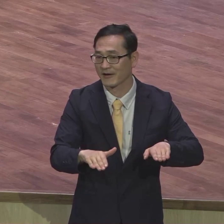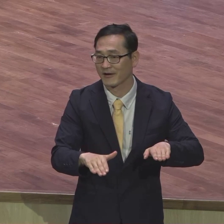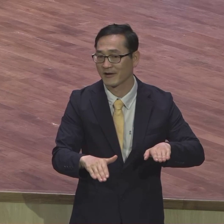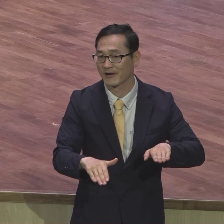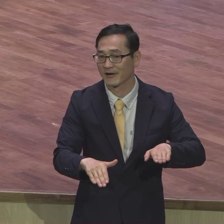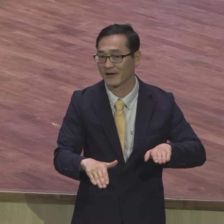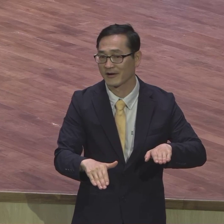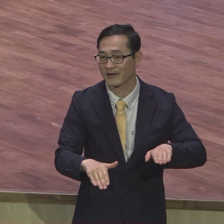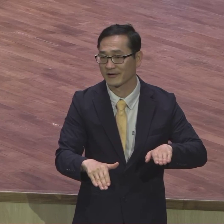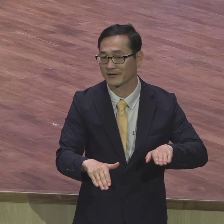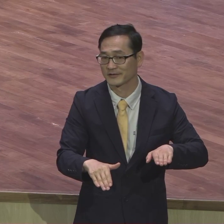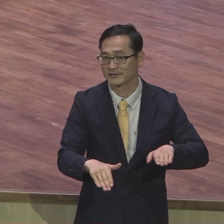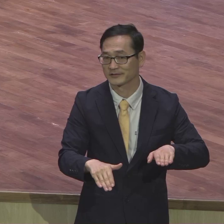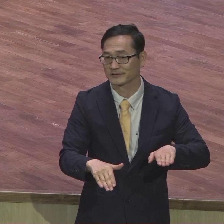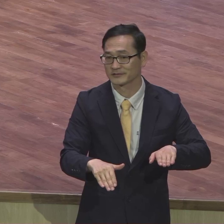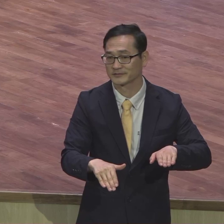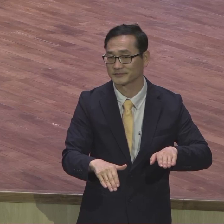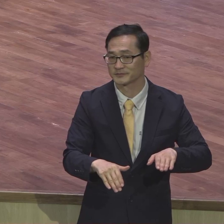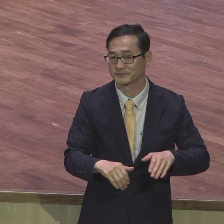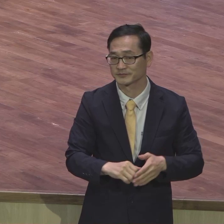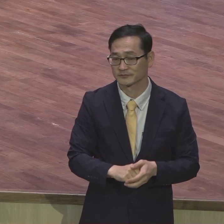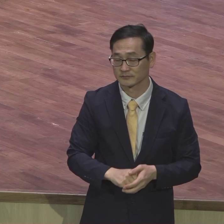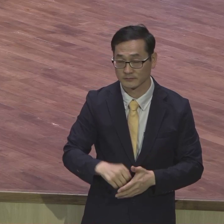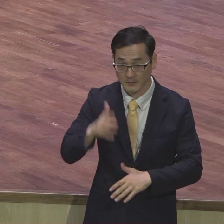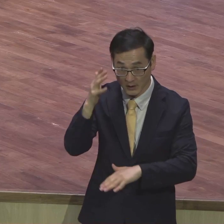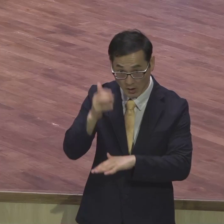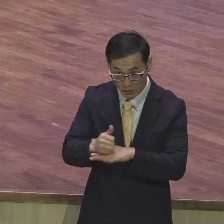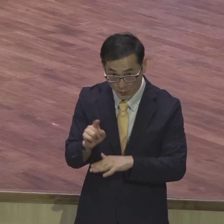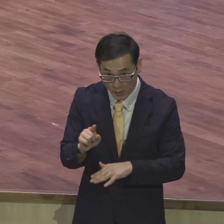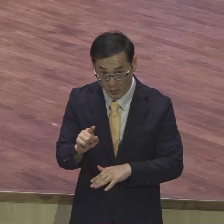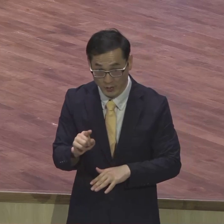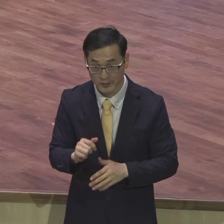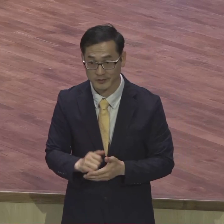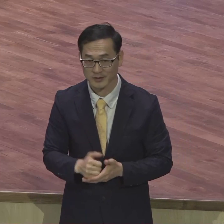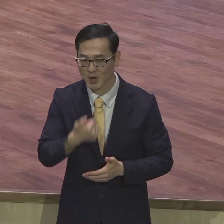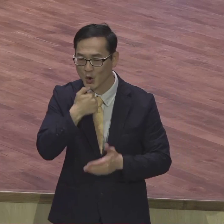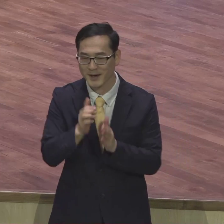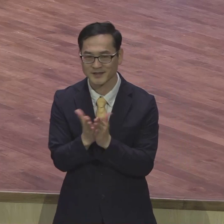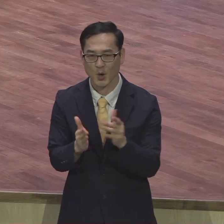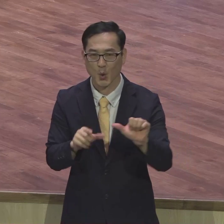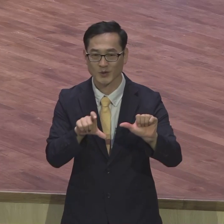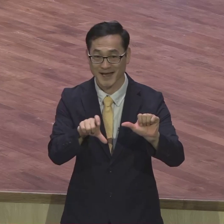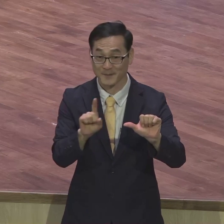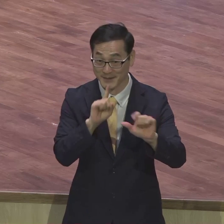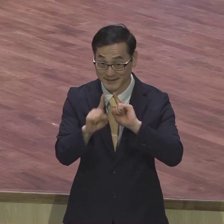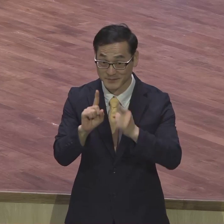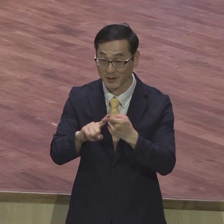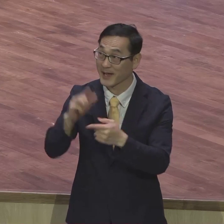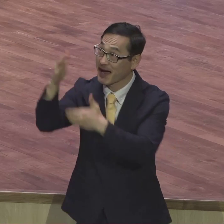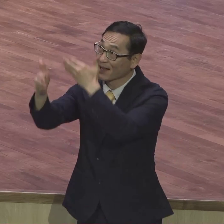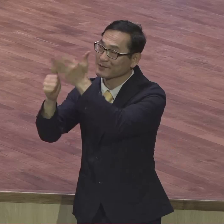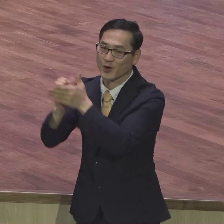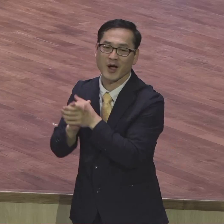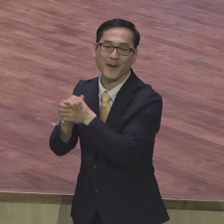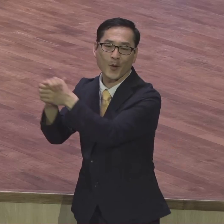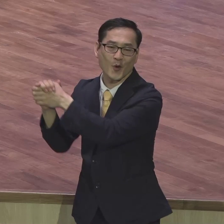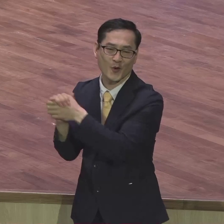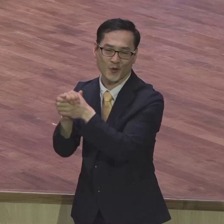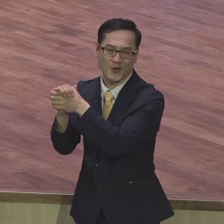로마스 5장에서 우리는 하나님과 화목하게 되었다 하나님과 원수 관계였는데